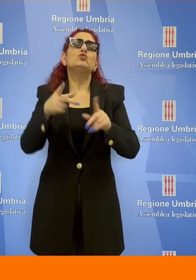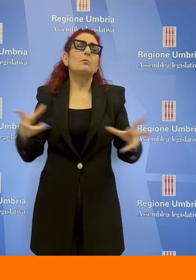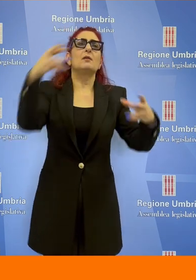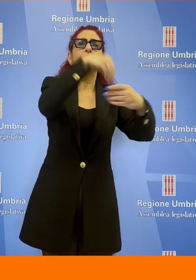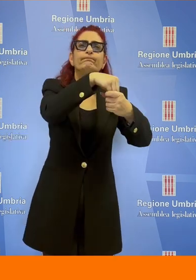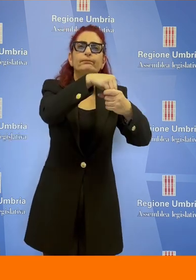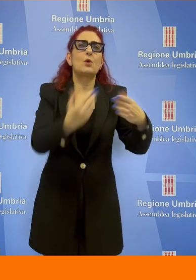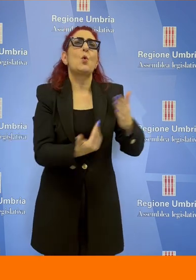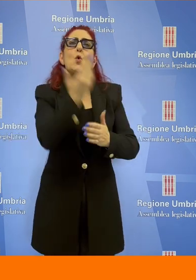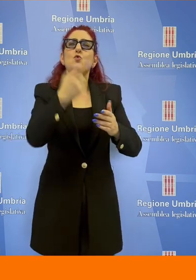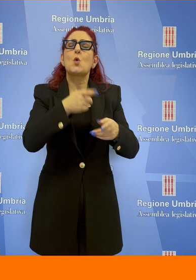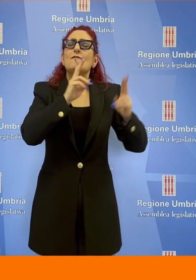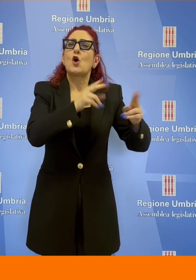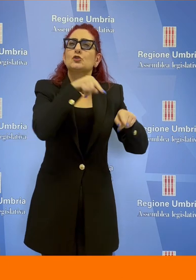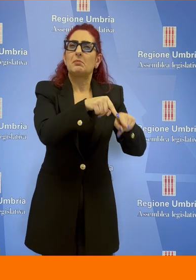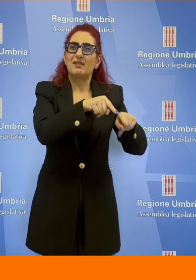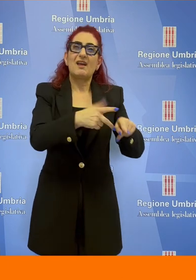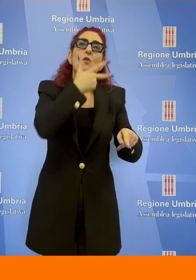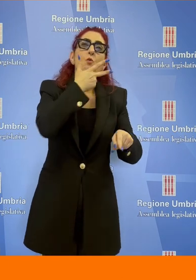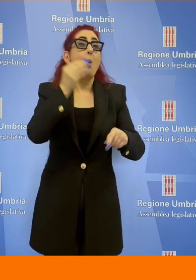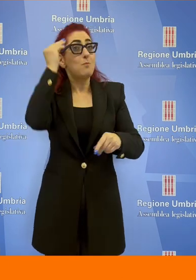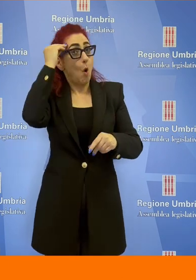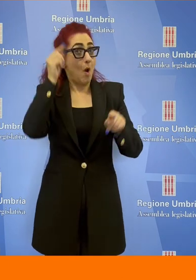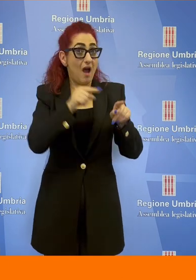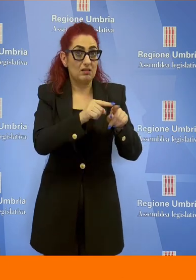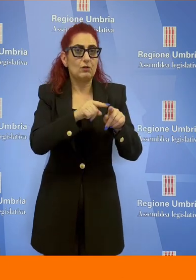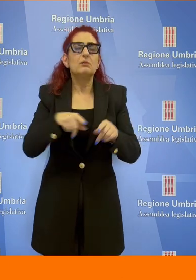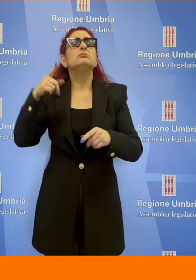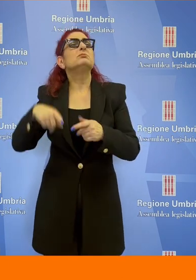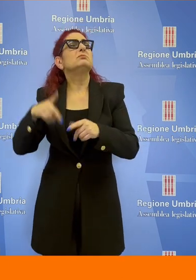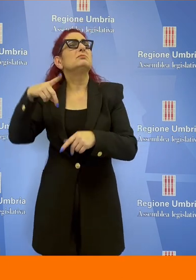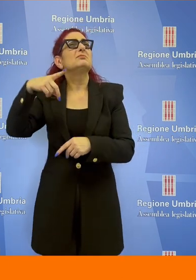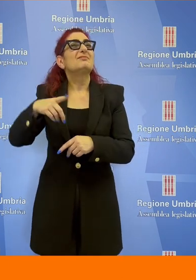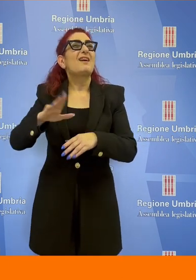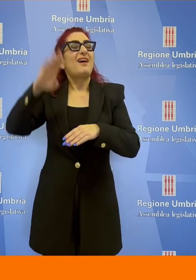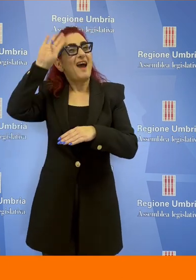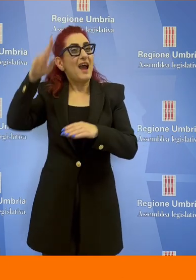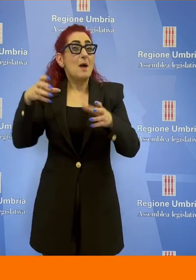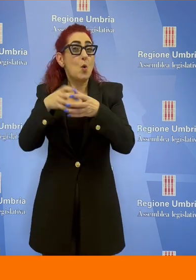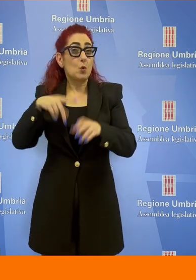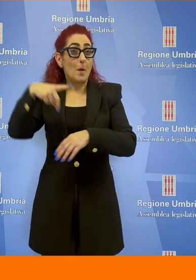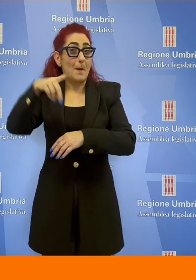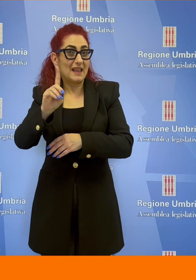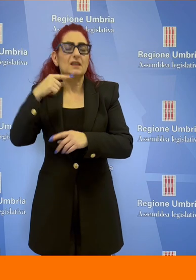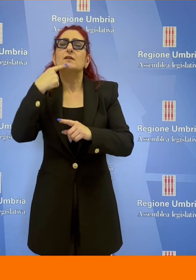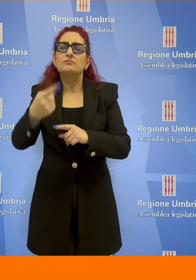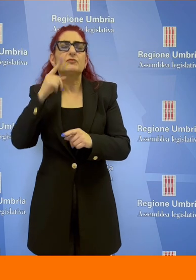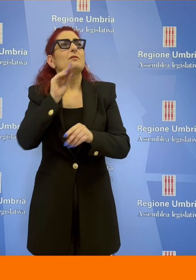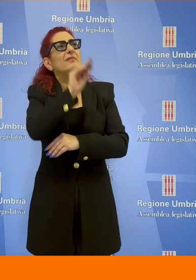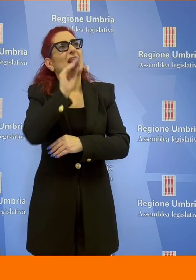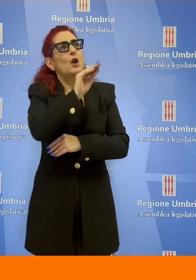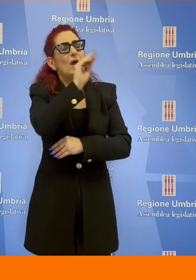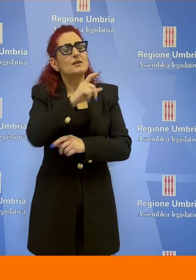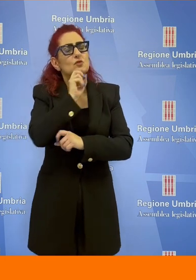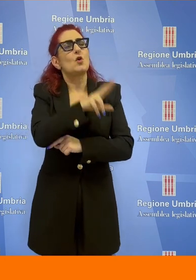per dare vita all'esperienza dell'ospedale di Gubbio Gualdo. La capogruppo del PD annuncia un'interrogazione nella quale si chiede chiarezza